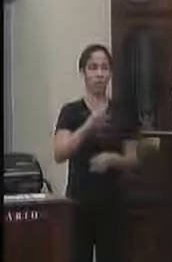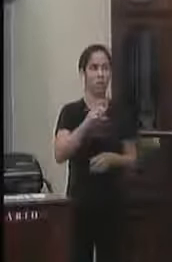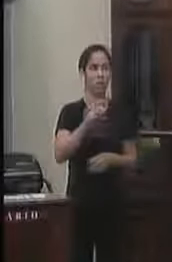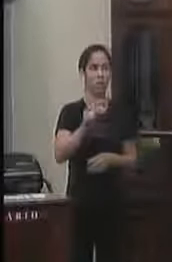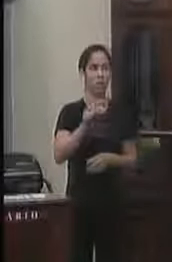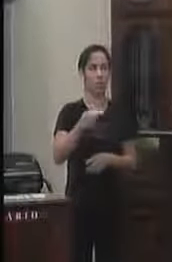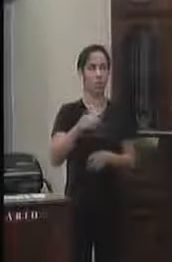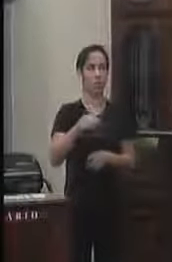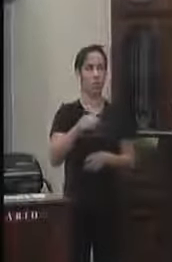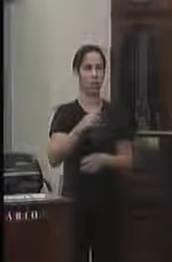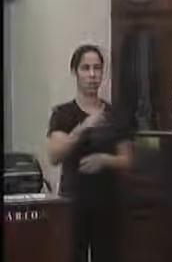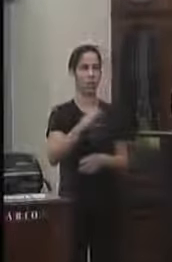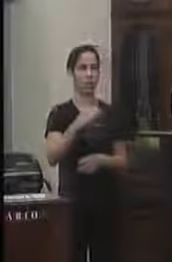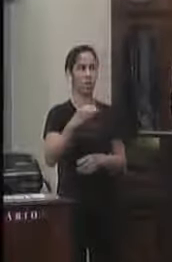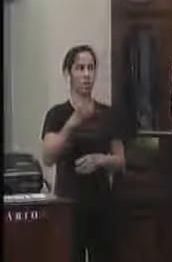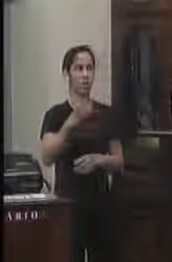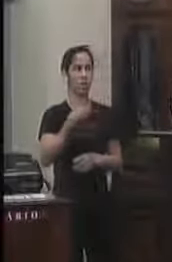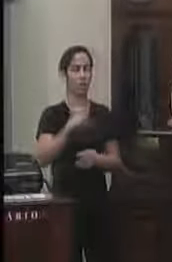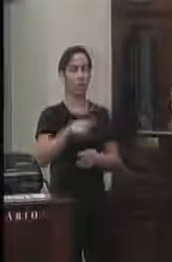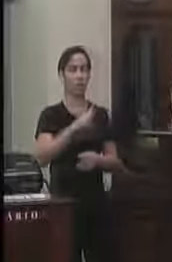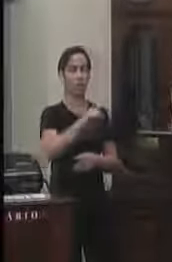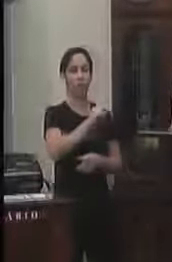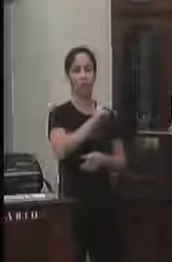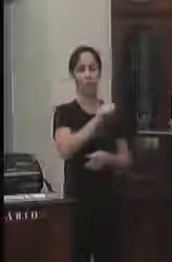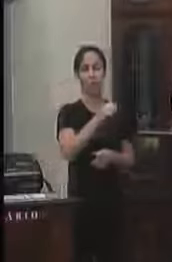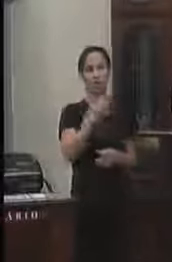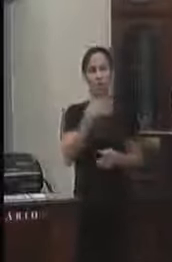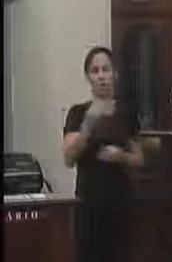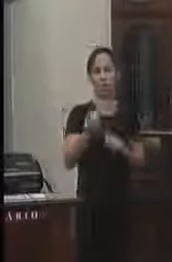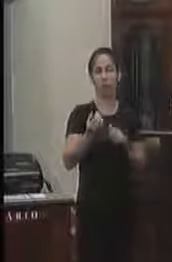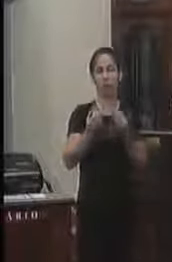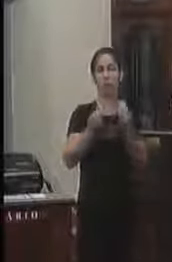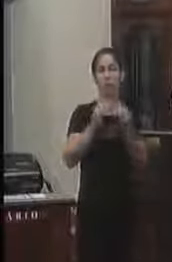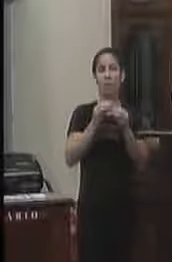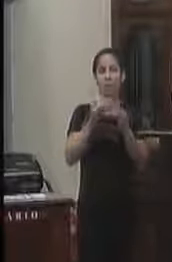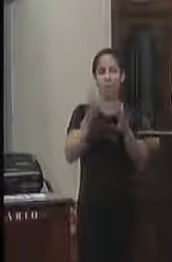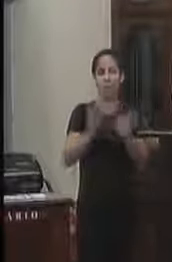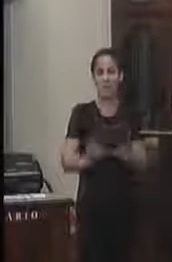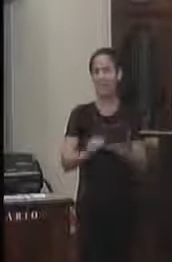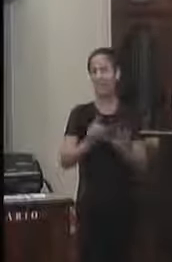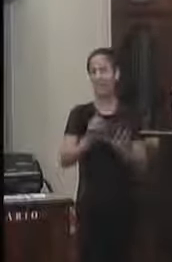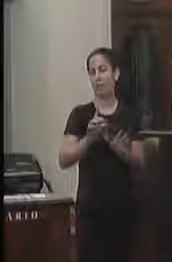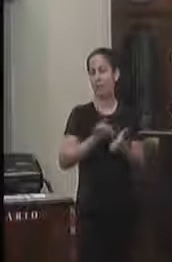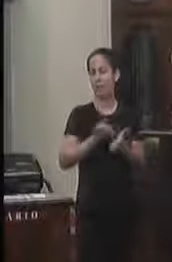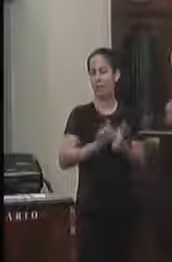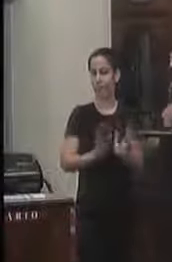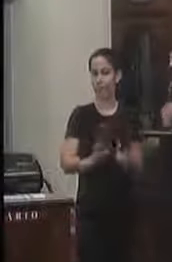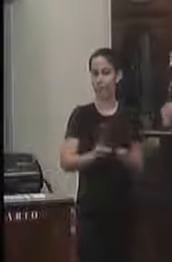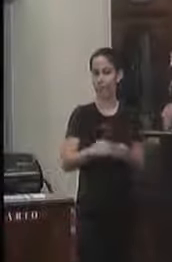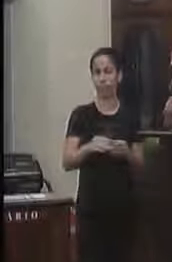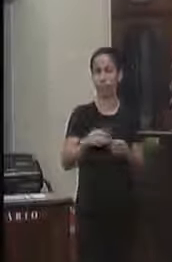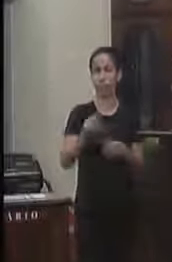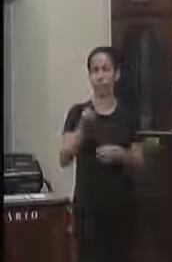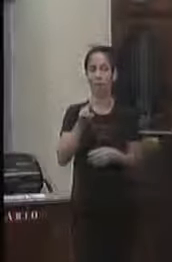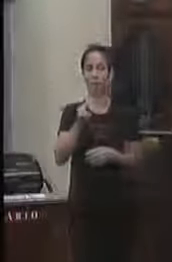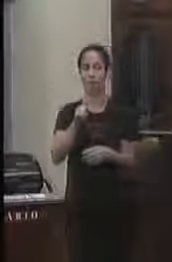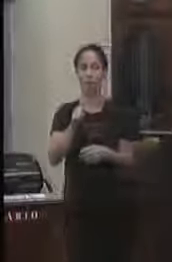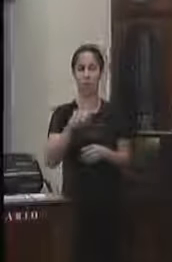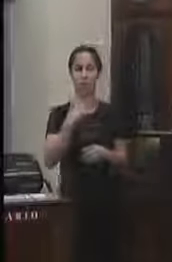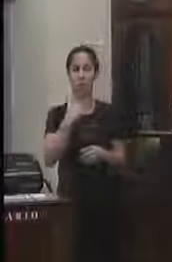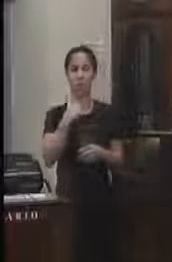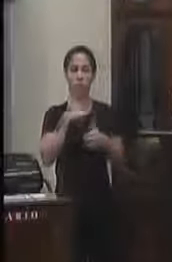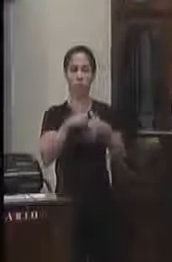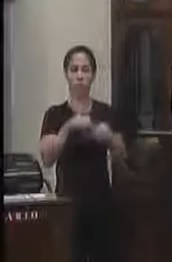licenciados nós consideramos vagas flutuantes não são vagas reais então essas vagas não podem ser